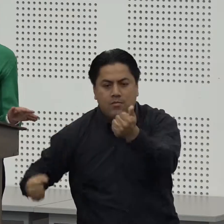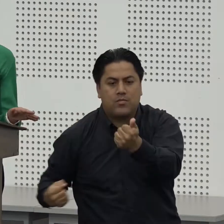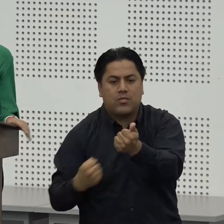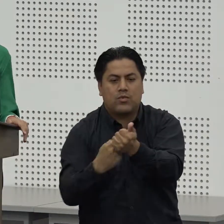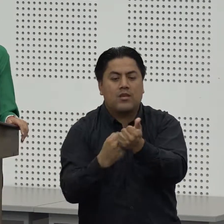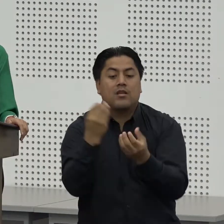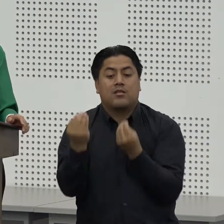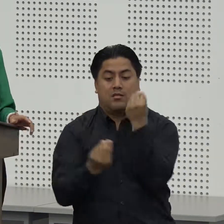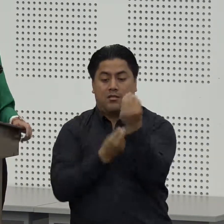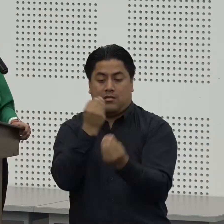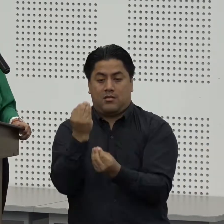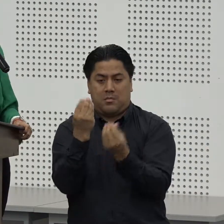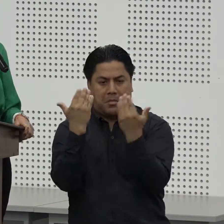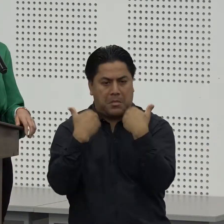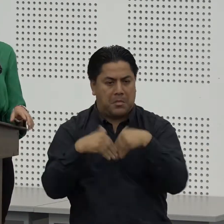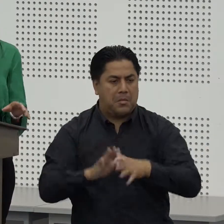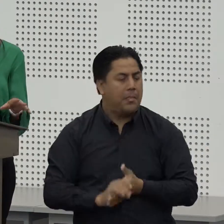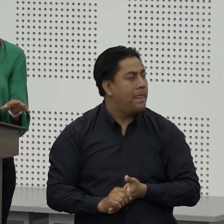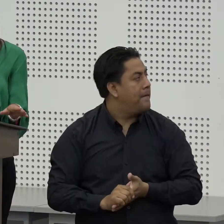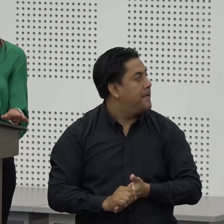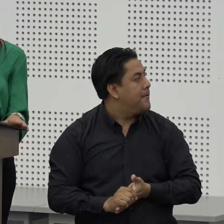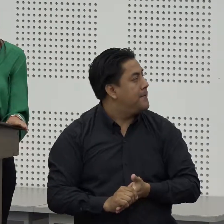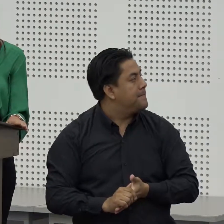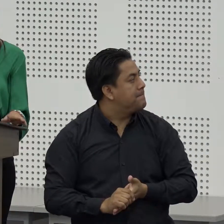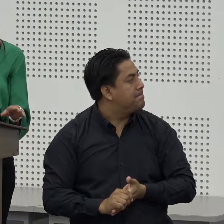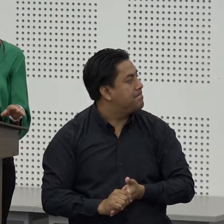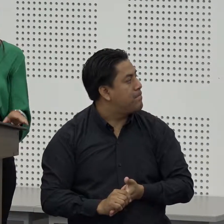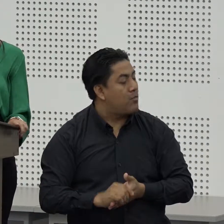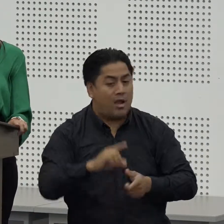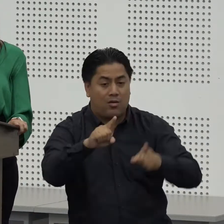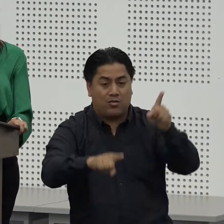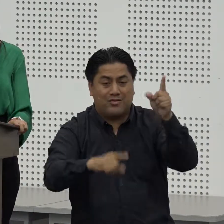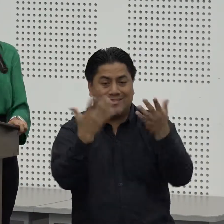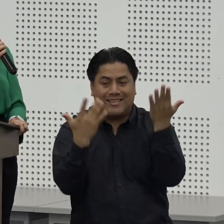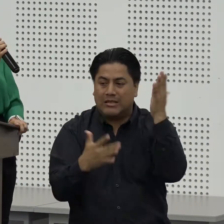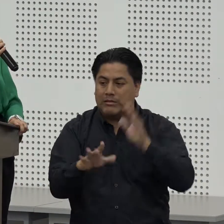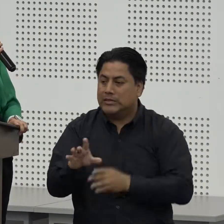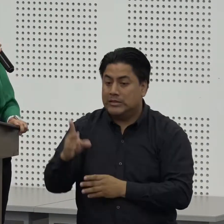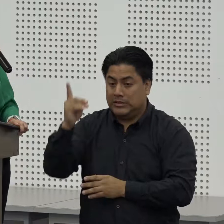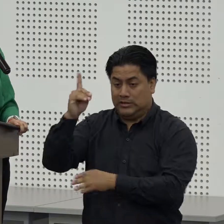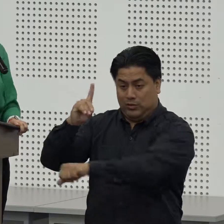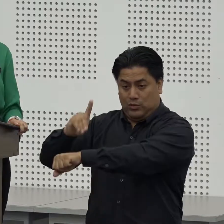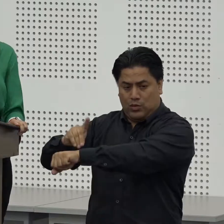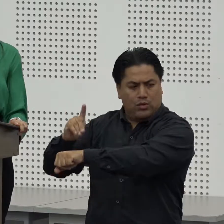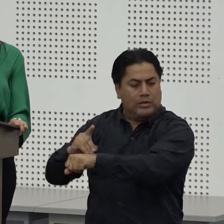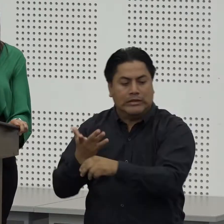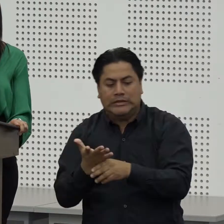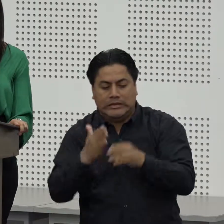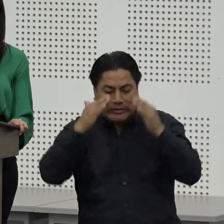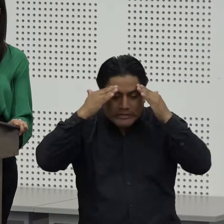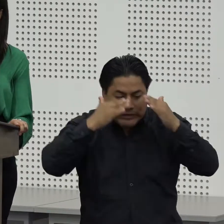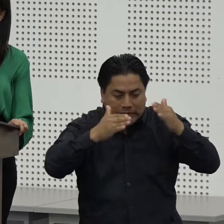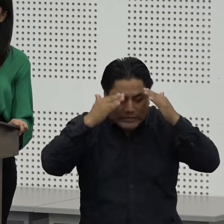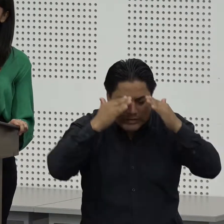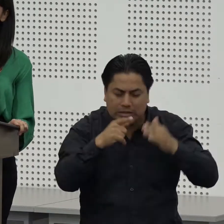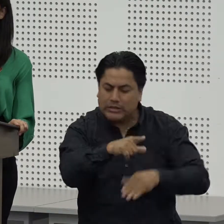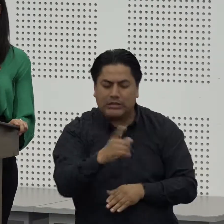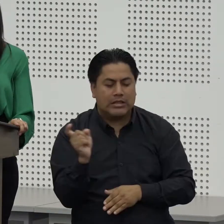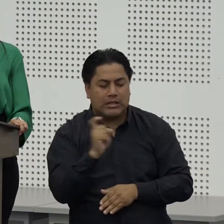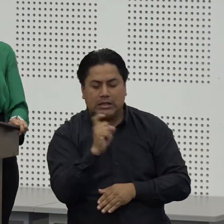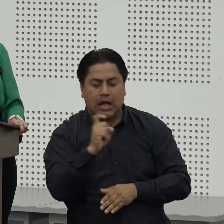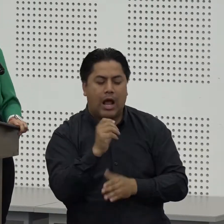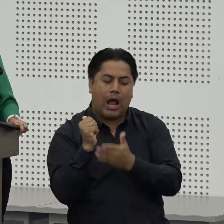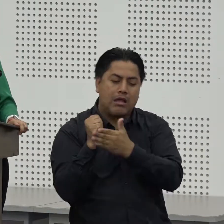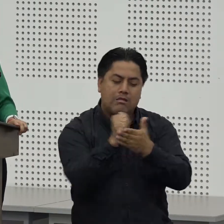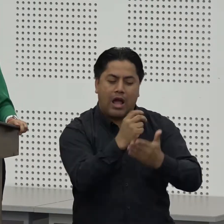dejamos atrás el enfoque de lo que es el enfoque clínico de atención a la discapacidad que me habla de criterios de normalidad